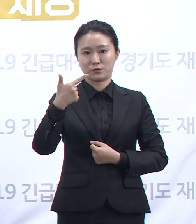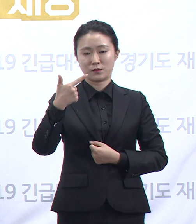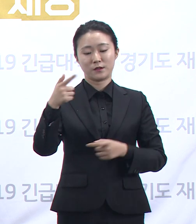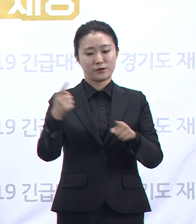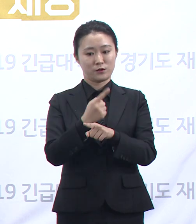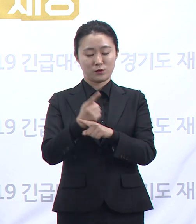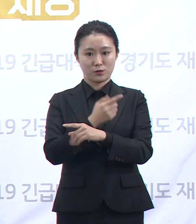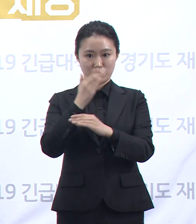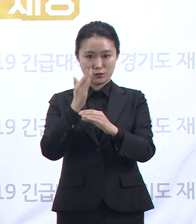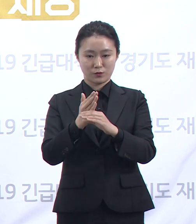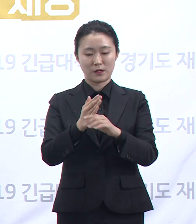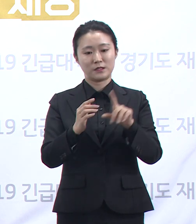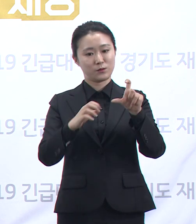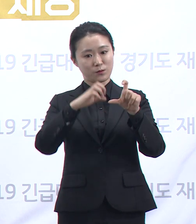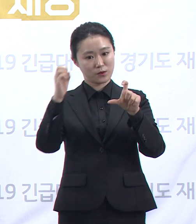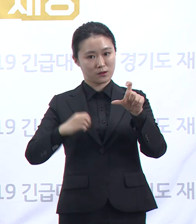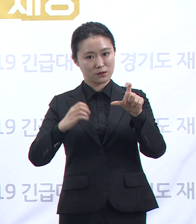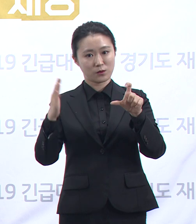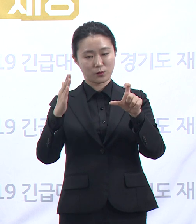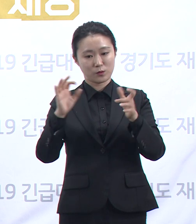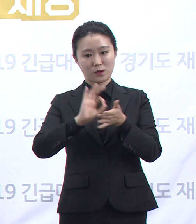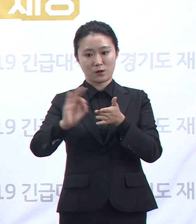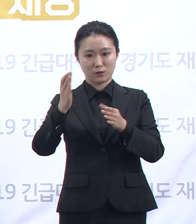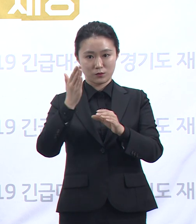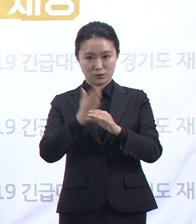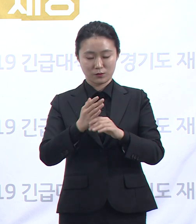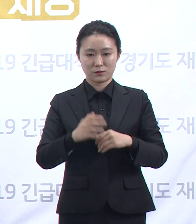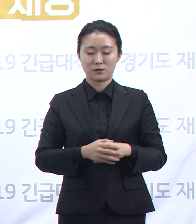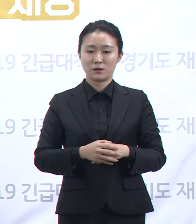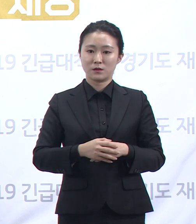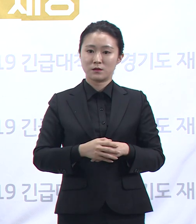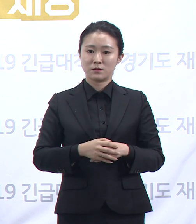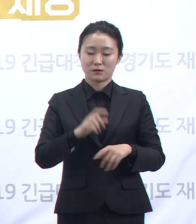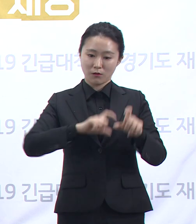보이며 잔여 수용 가능 인원은 884명입니다.